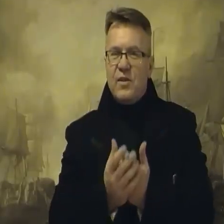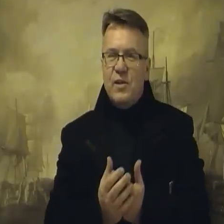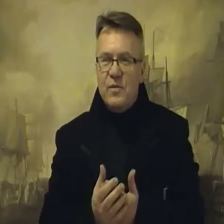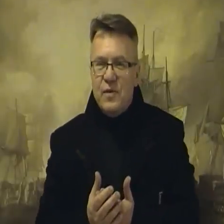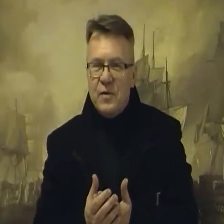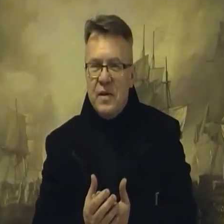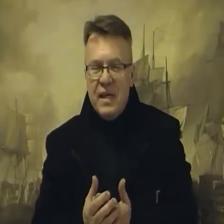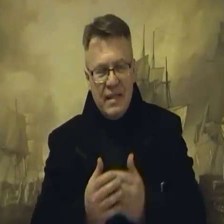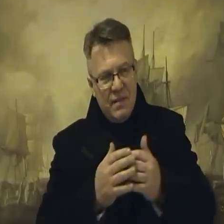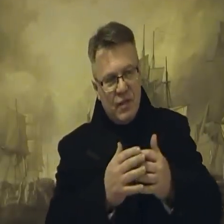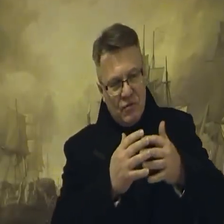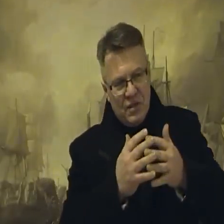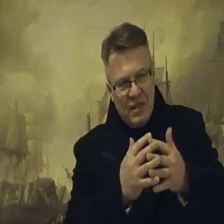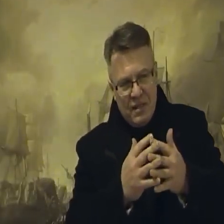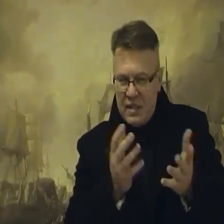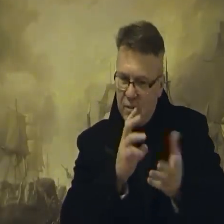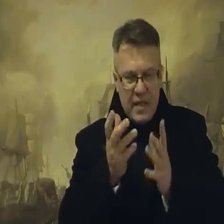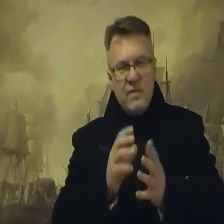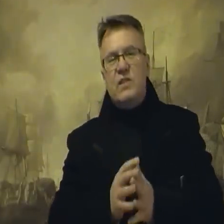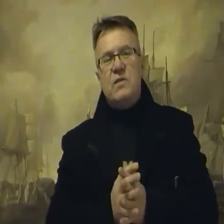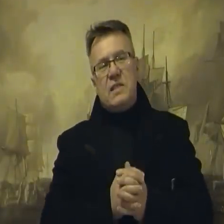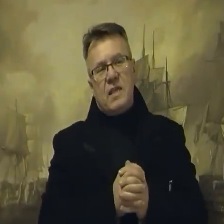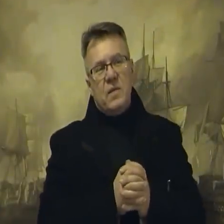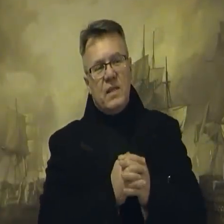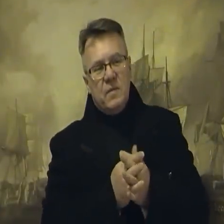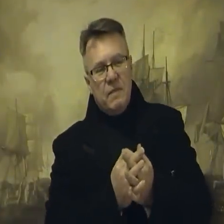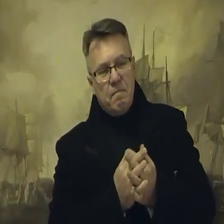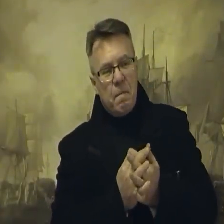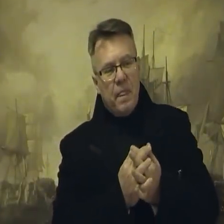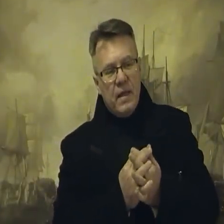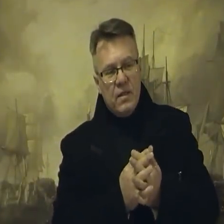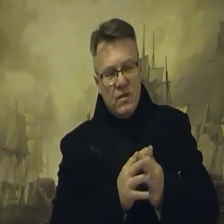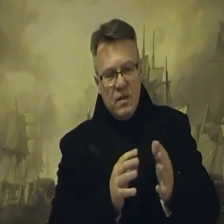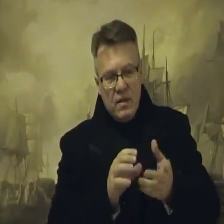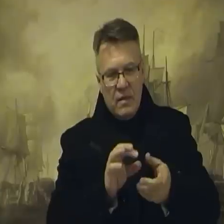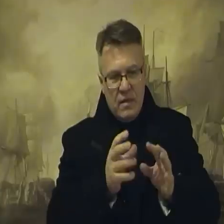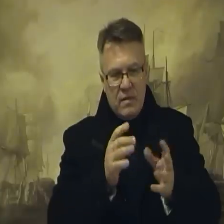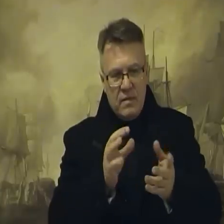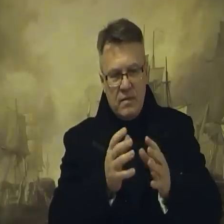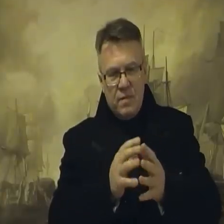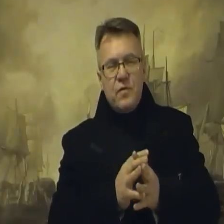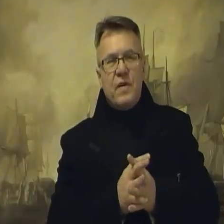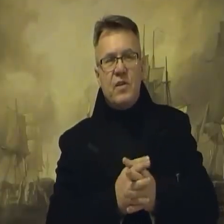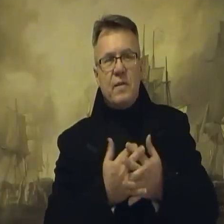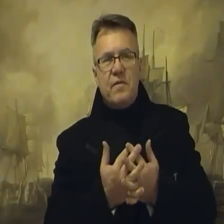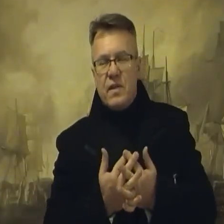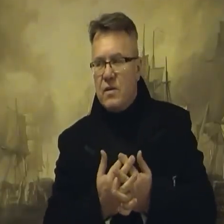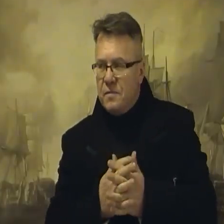tego nie mówią. Nawet niektórzy, ostatnio miałam dyskusję z takimi jednymi, to powoływał się na pewnego